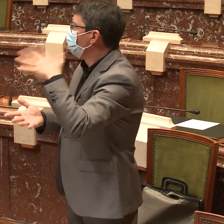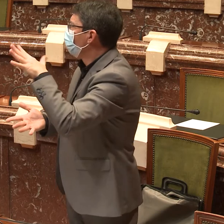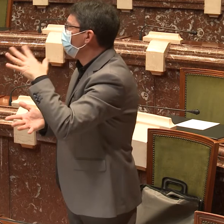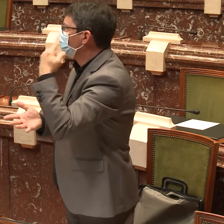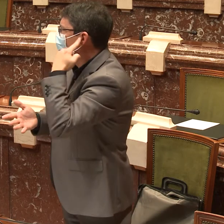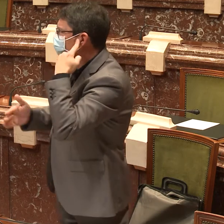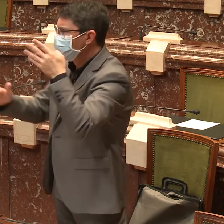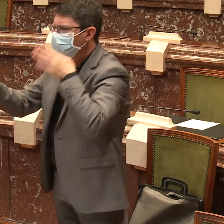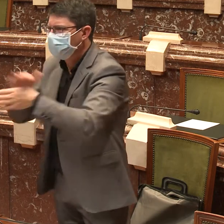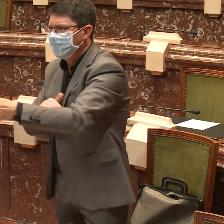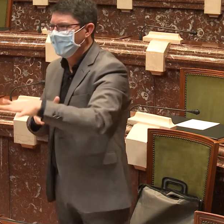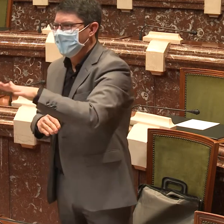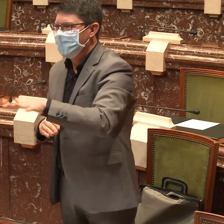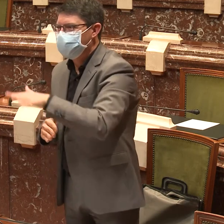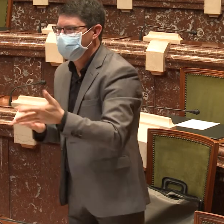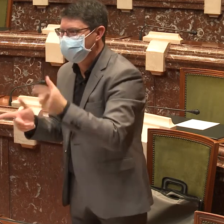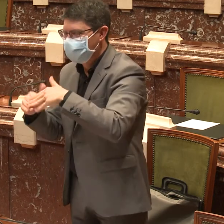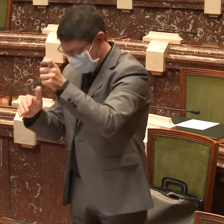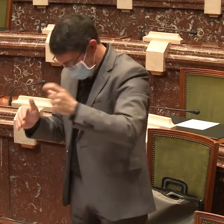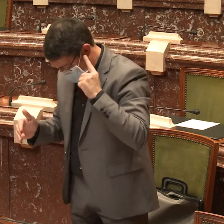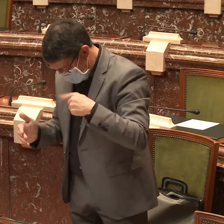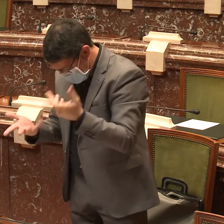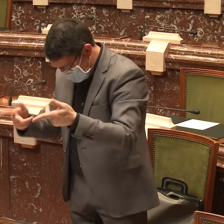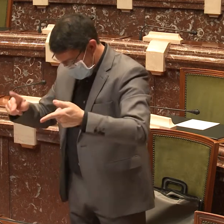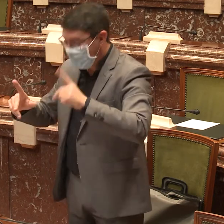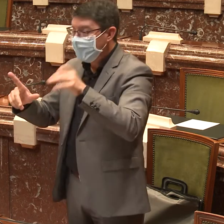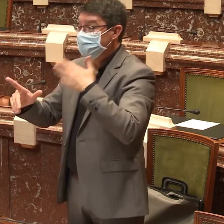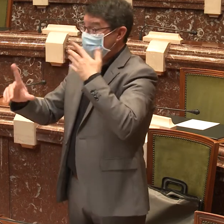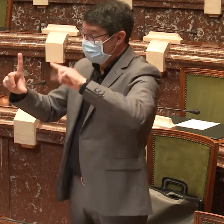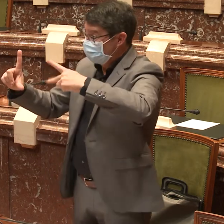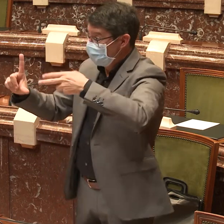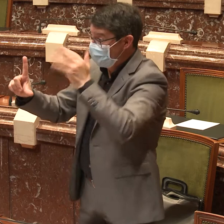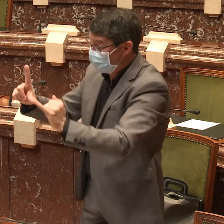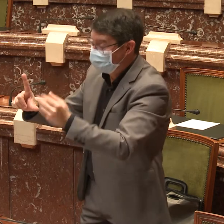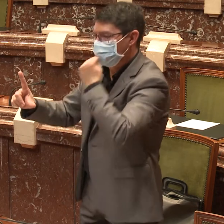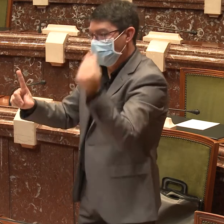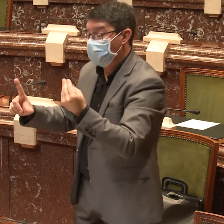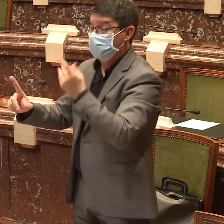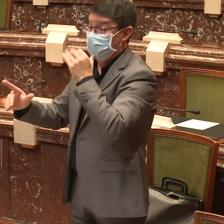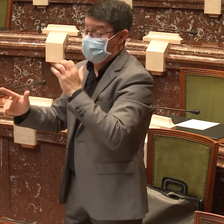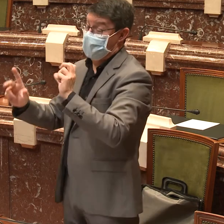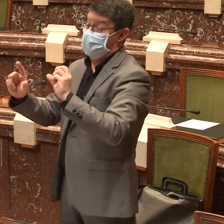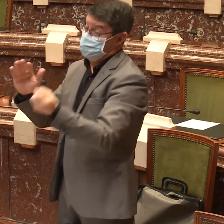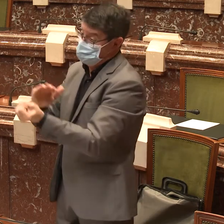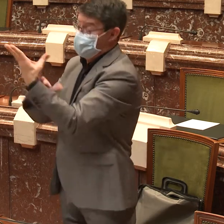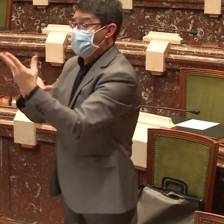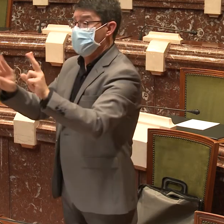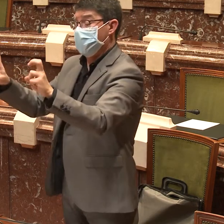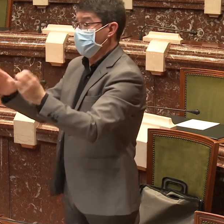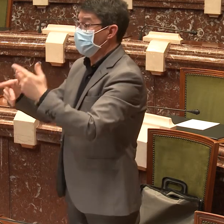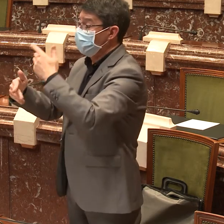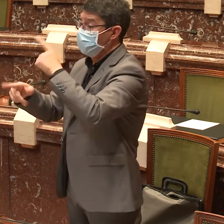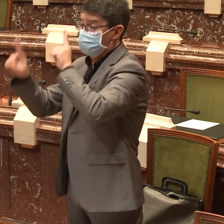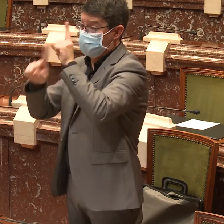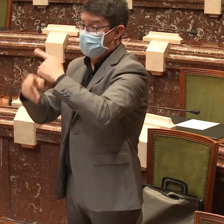atenciones o gestiones de cualquier tipo han pasado a modalidad telefónica. ¿Dónde están los servicios telefónicos accesibles